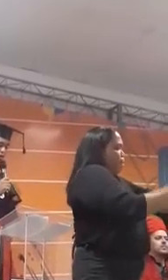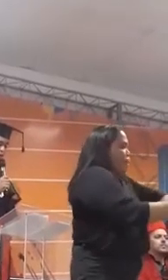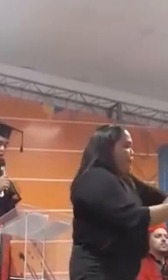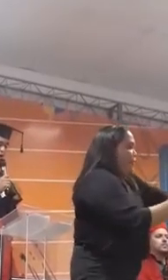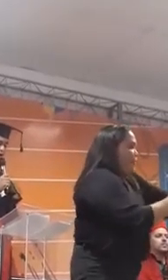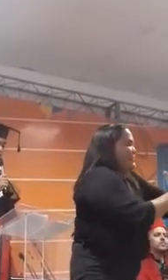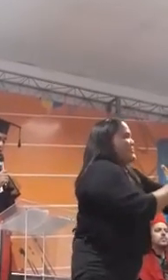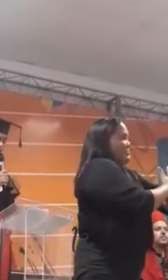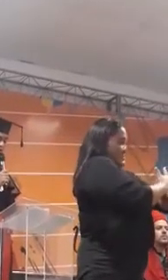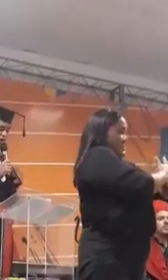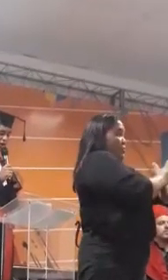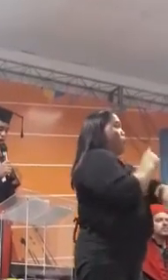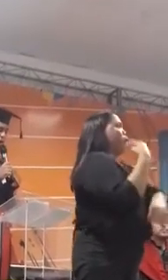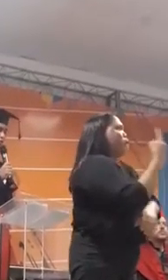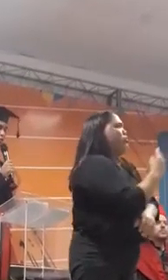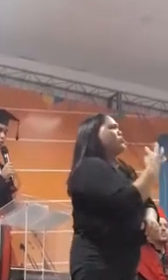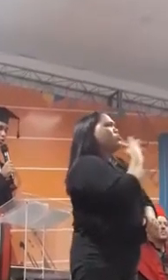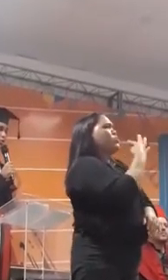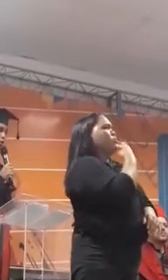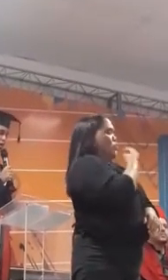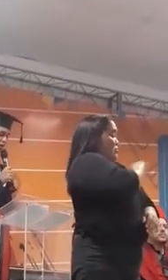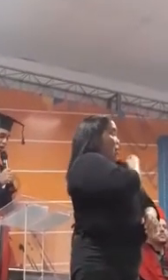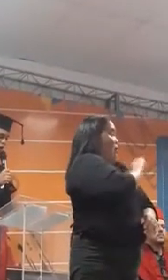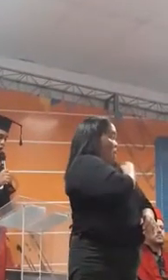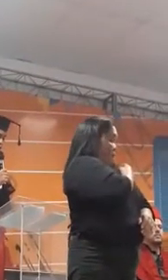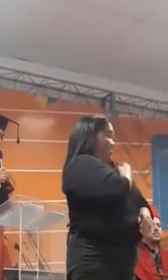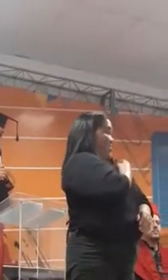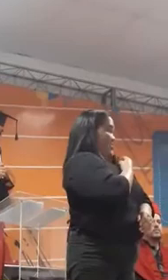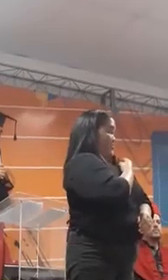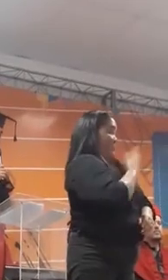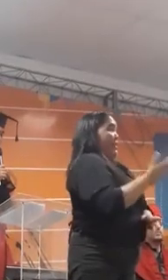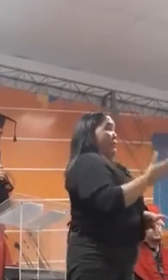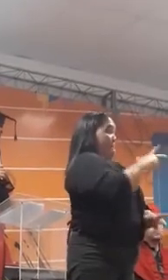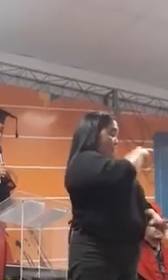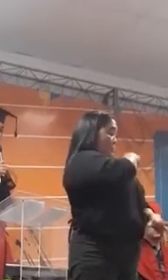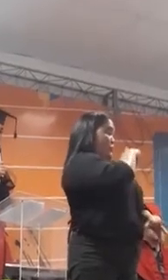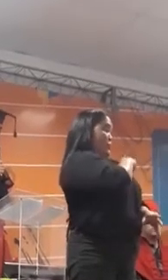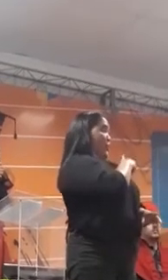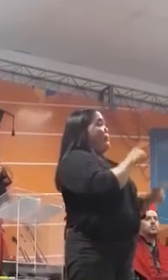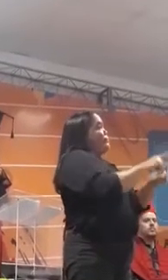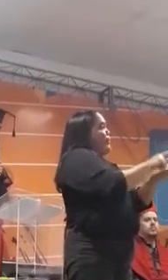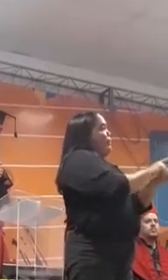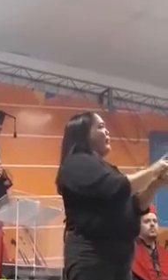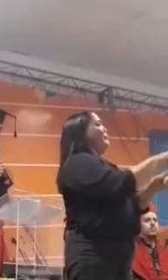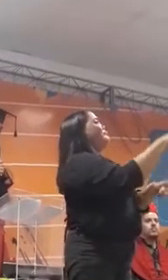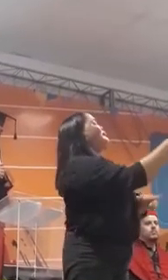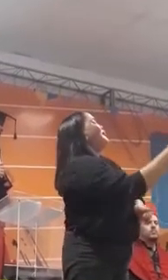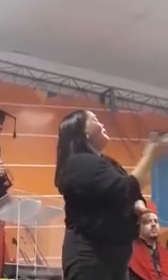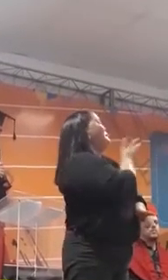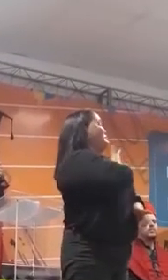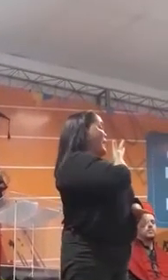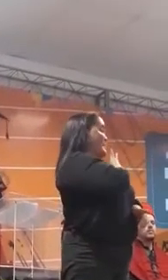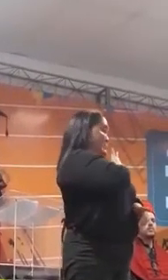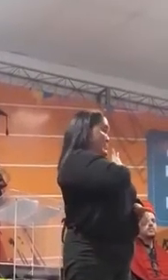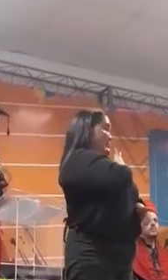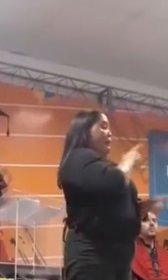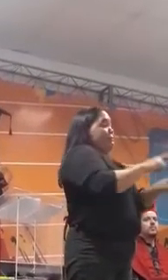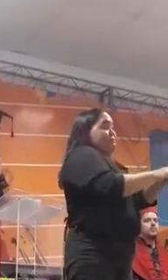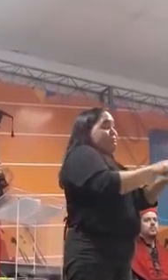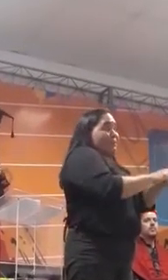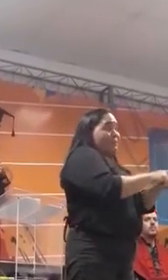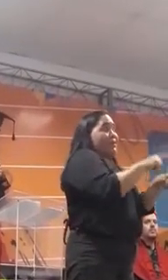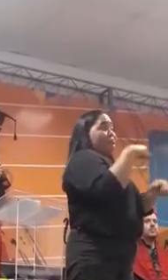conhecendo a nossa vida e a dos nossos colegas. E fomos superando barreiras que nem imaginávamos que seria